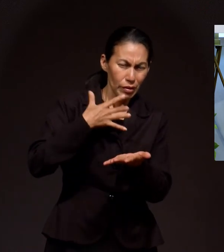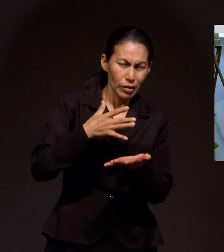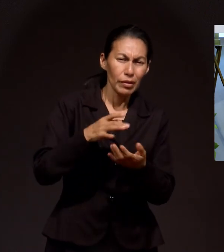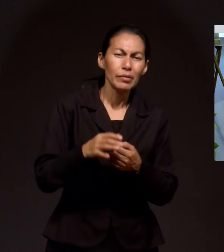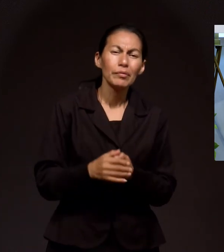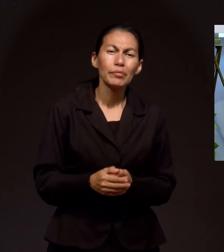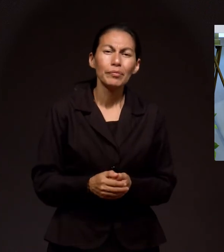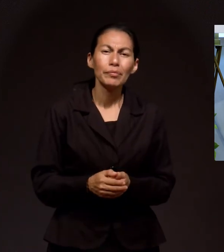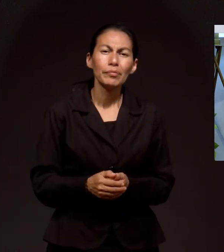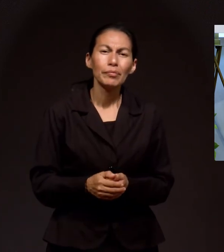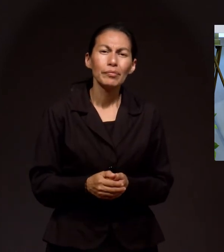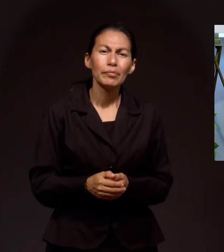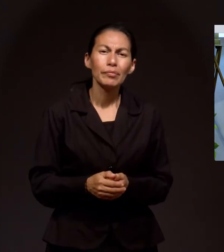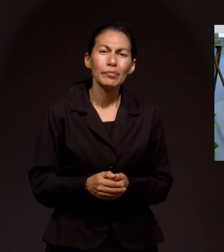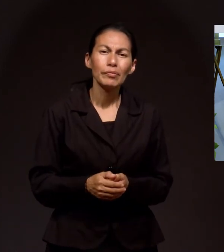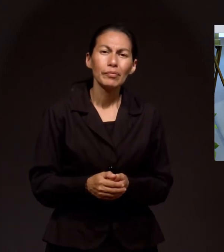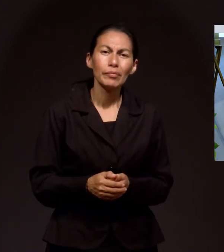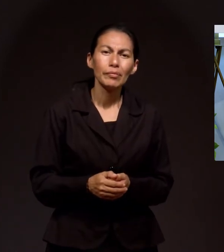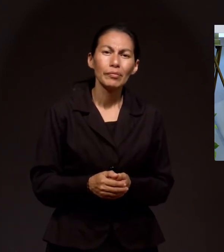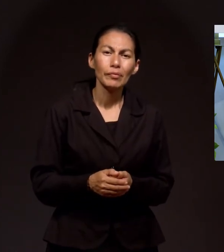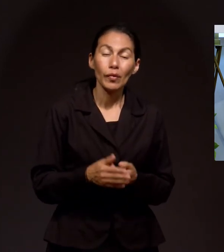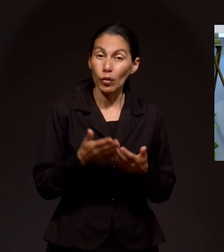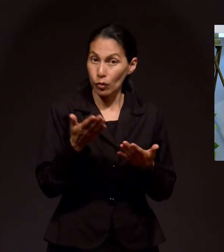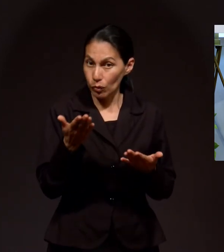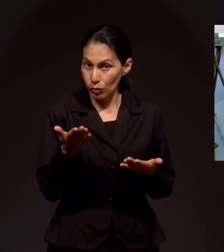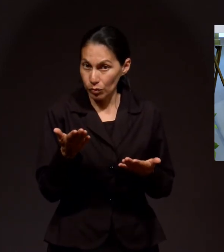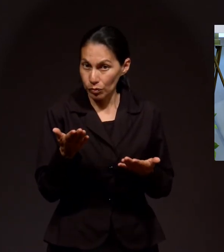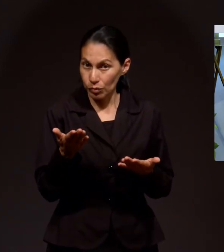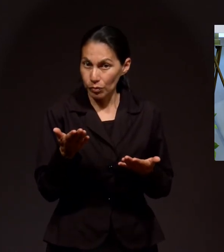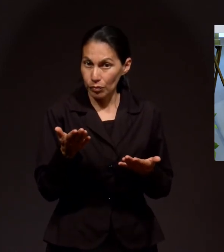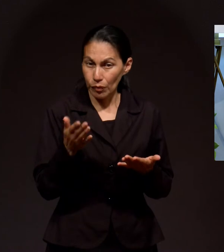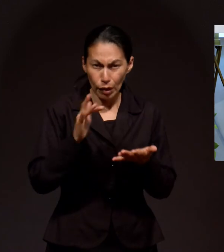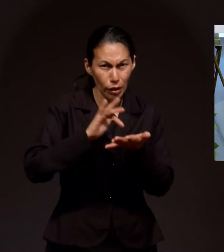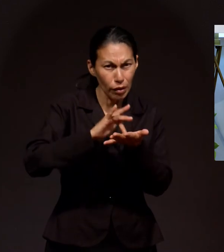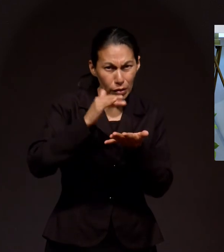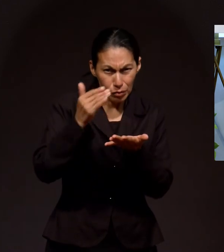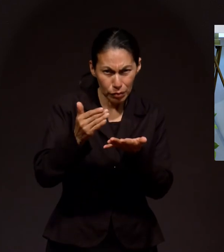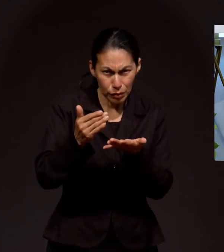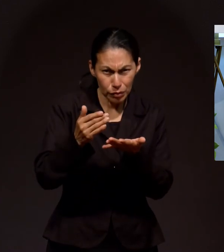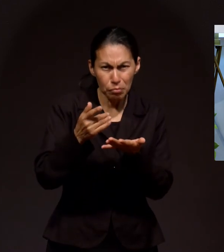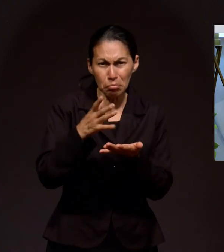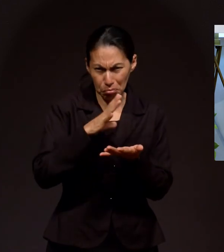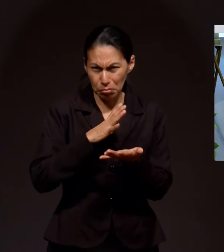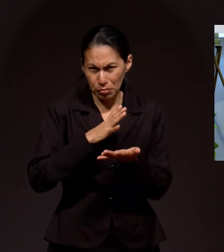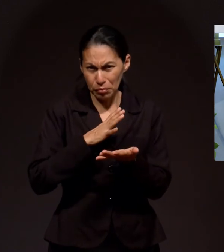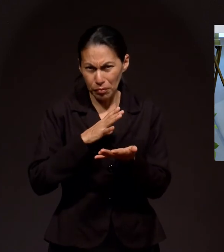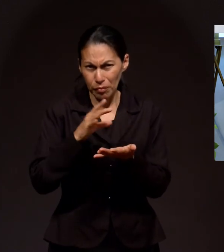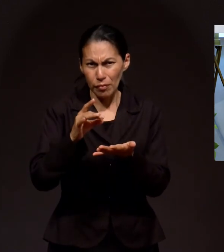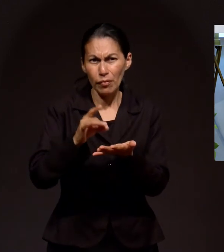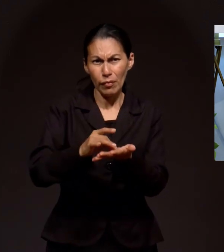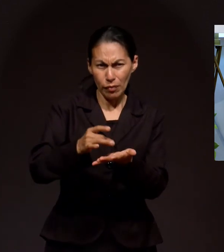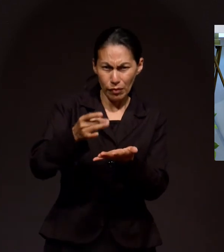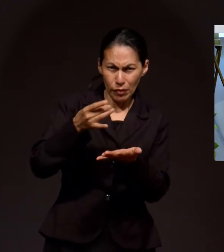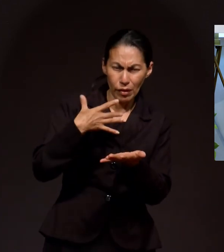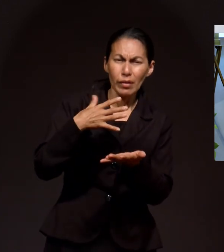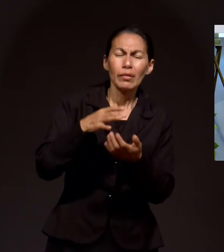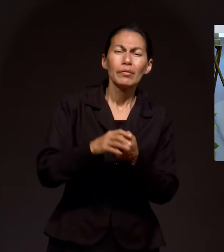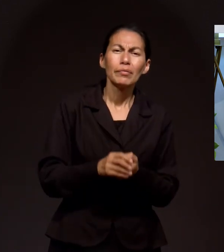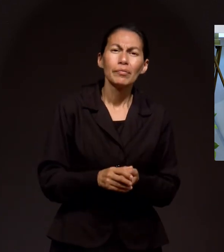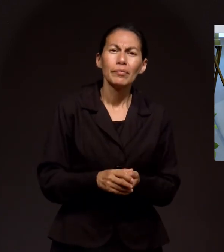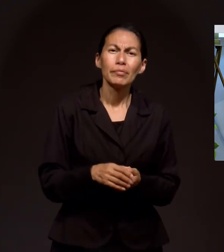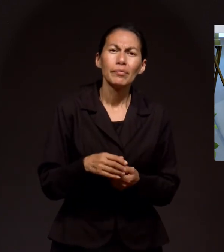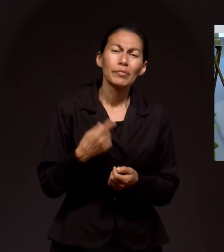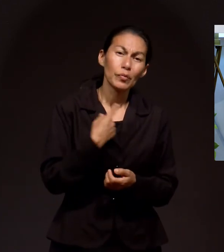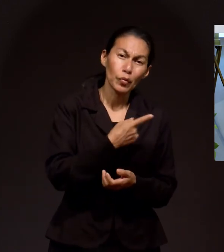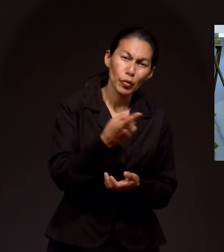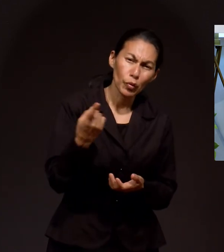programa, a los medios que están pasando en pantalla. Y si tienes un agradecimiento o bendición de Dios,